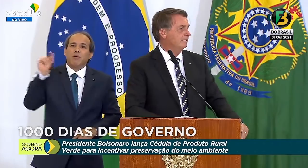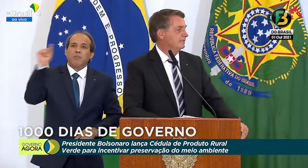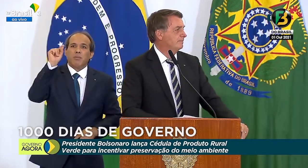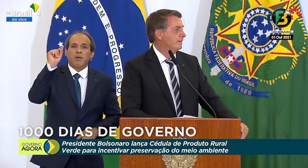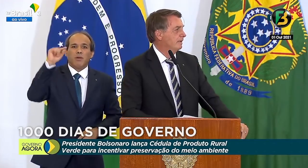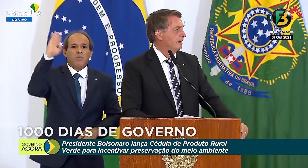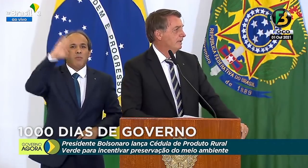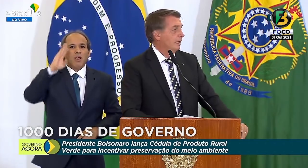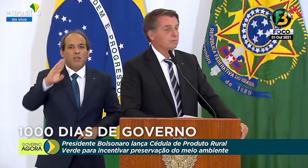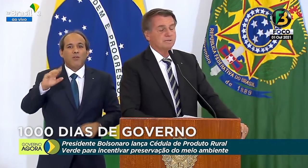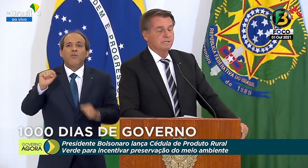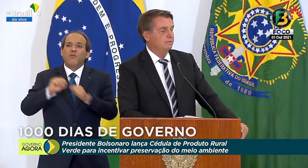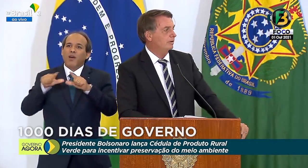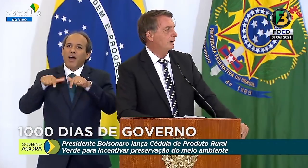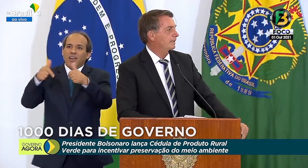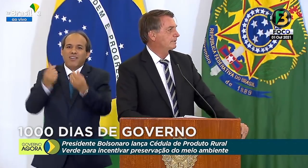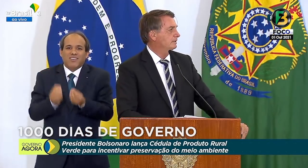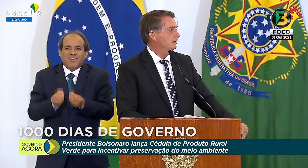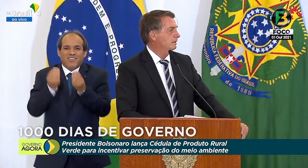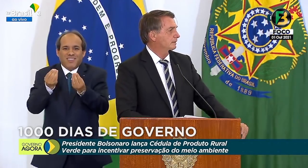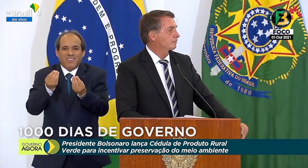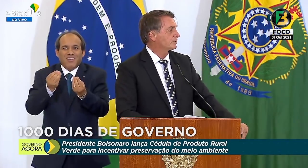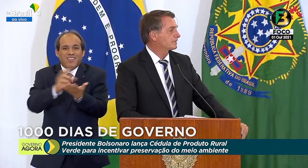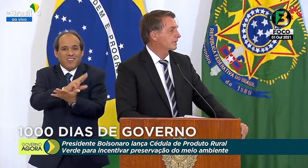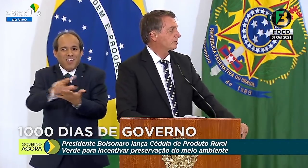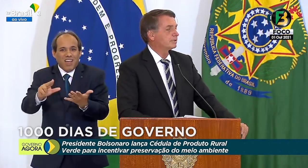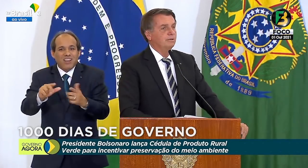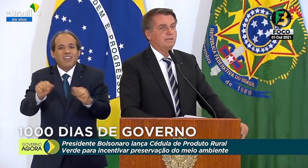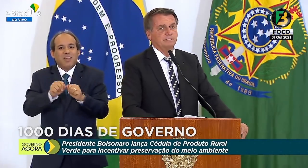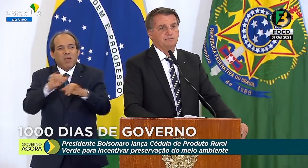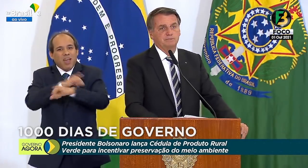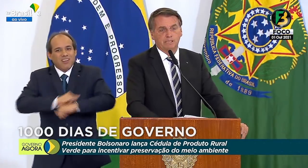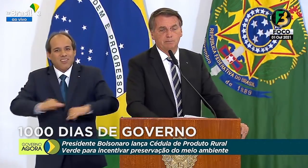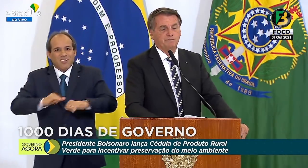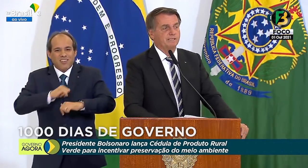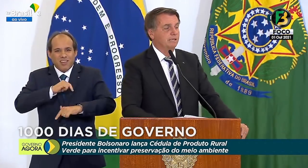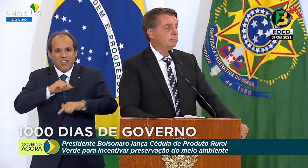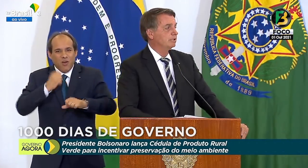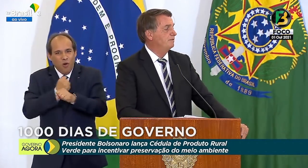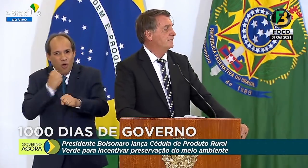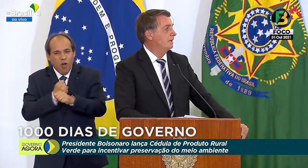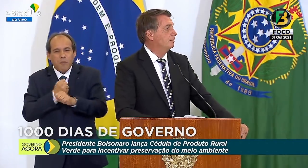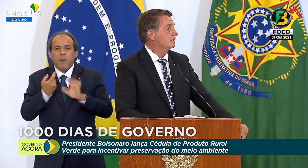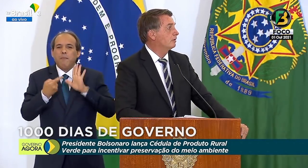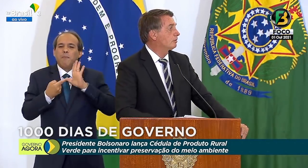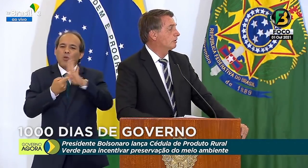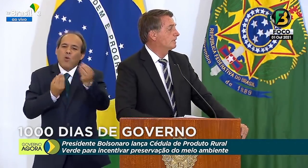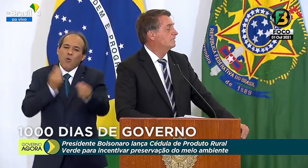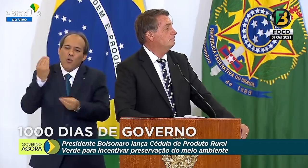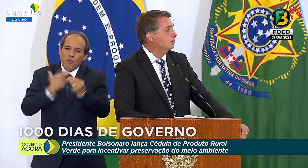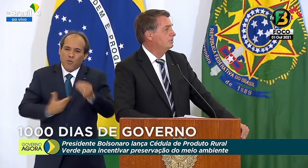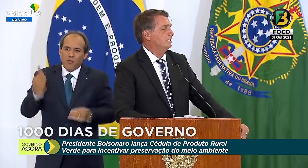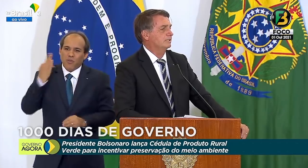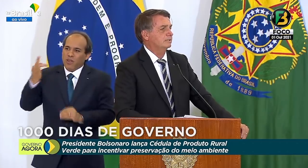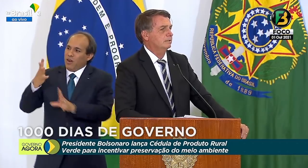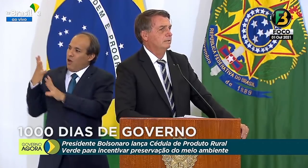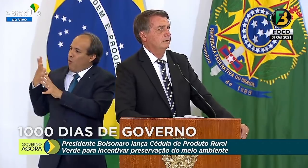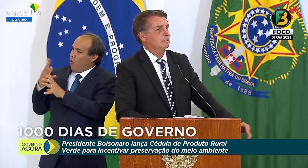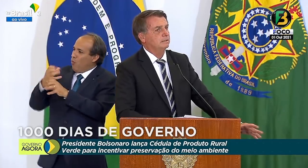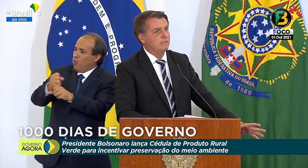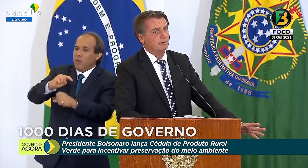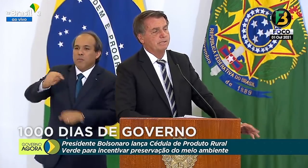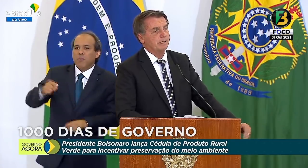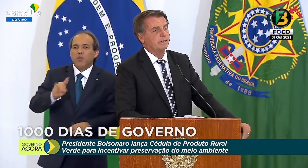entregas, anunciando obras, mostrando o nós estamos fazendo, o que fizemos ao longo desses mil dias.